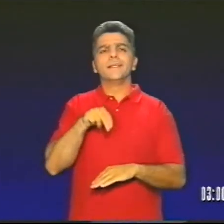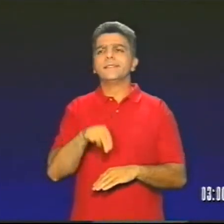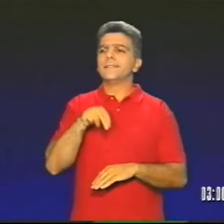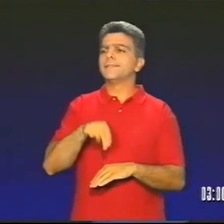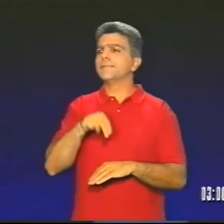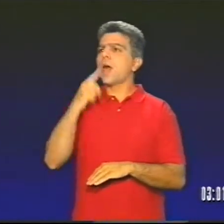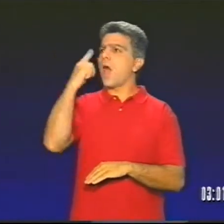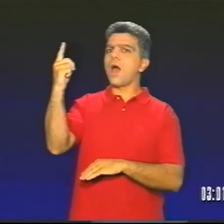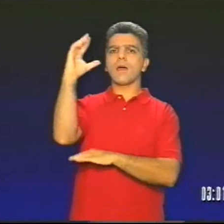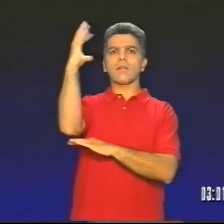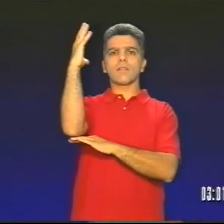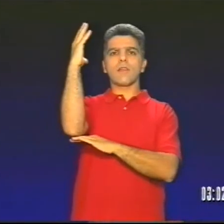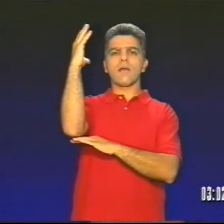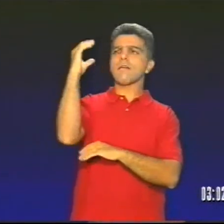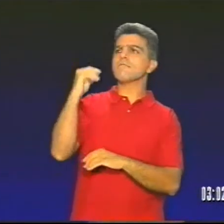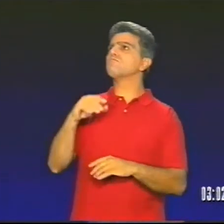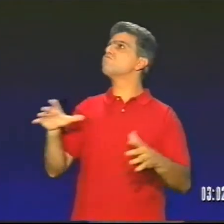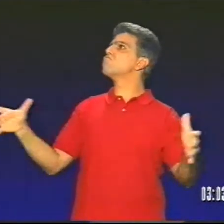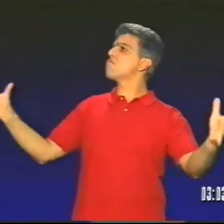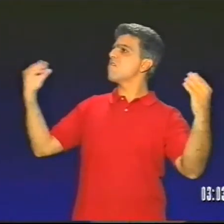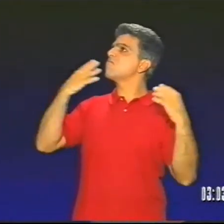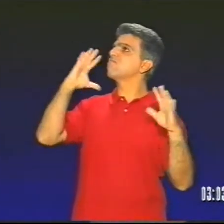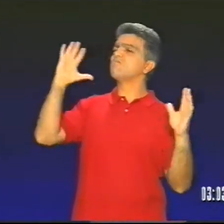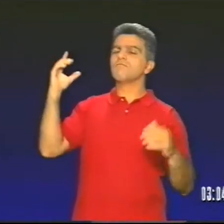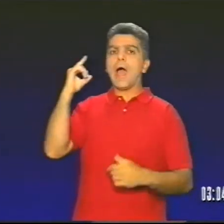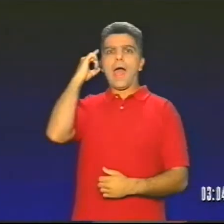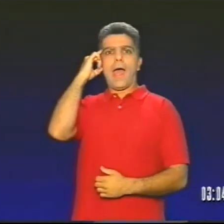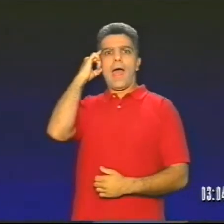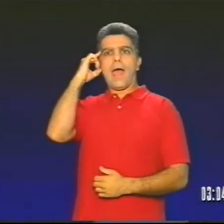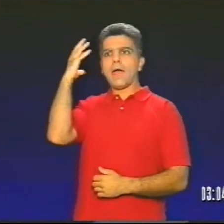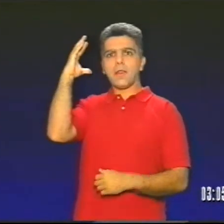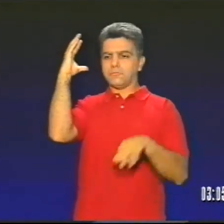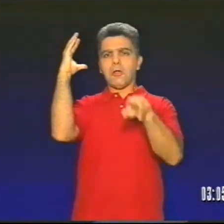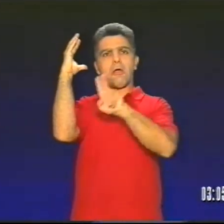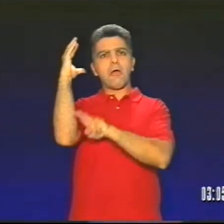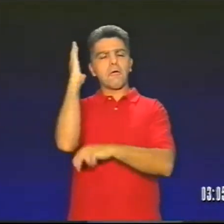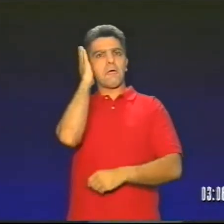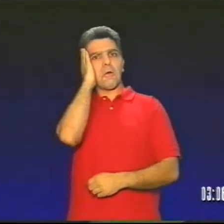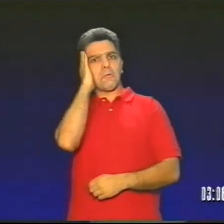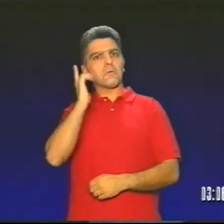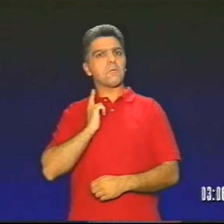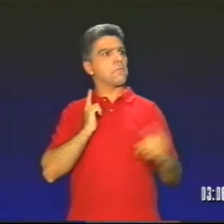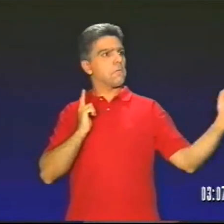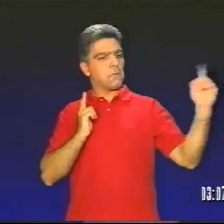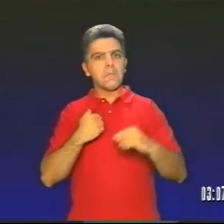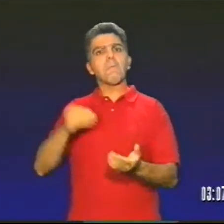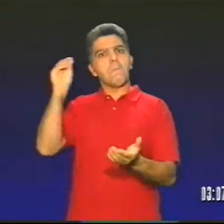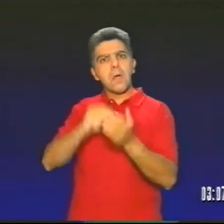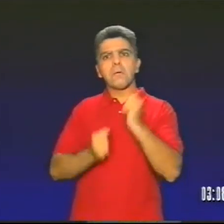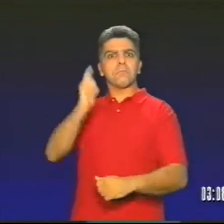Εντάξει σκέφτηκε Και άρχισε να περπατάει Ξαφνικά είδε δίπλα το ένα δέντρο Ένα πολύ μεγάλο, ένα πολύ όμορφο δέντρο Και σκέφτηκε, να